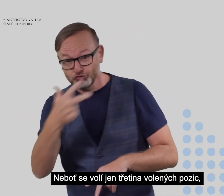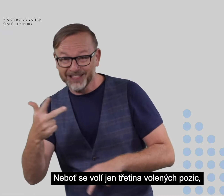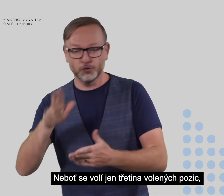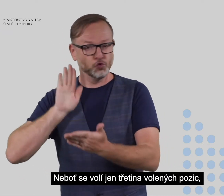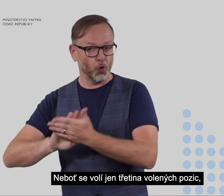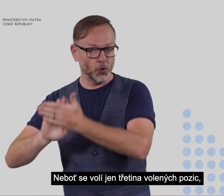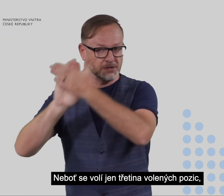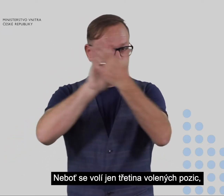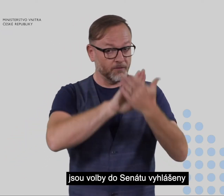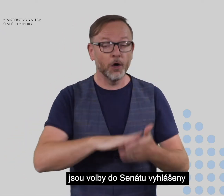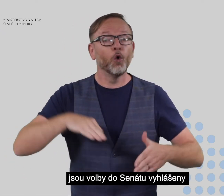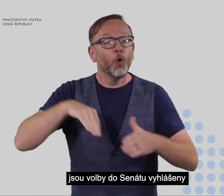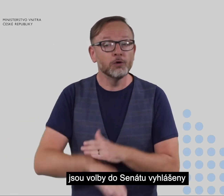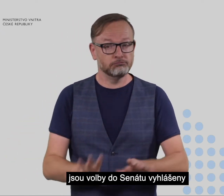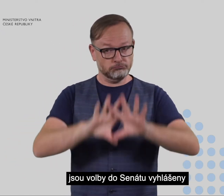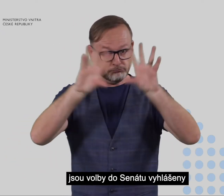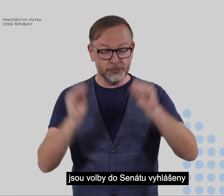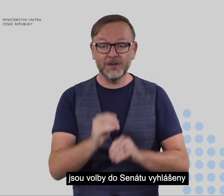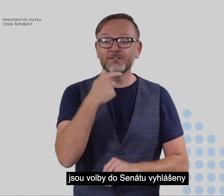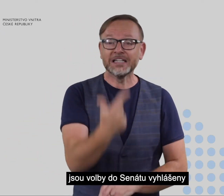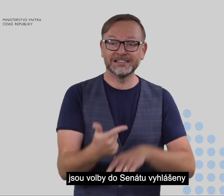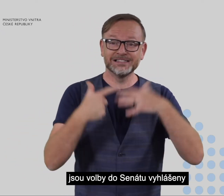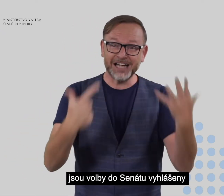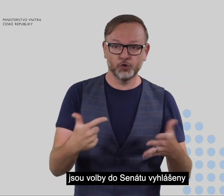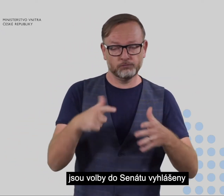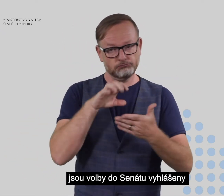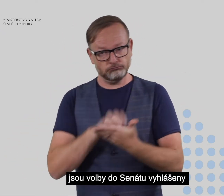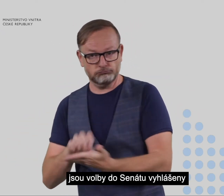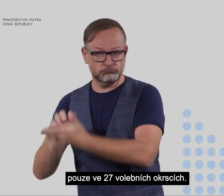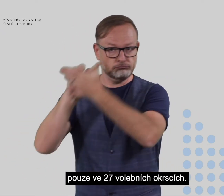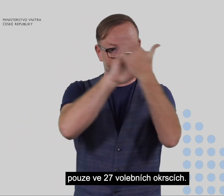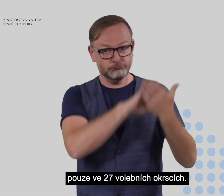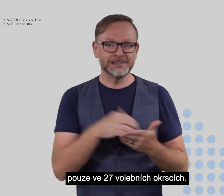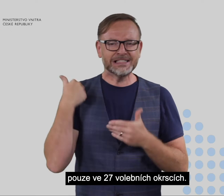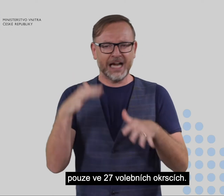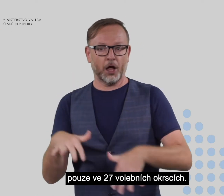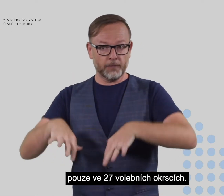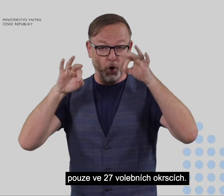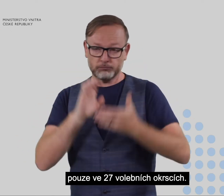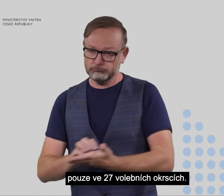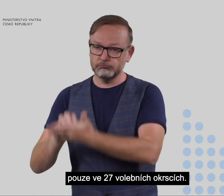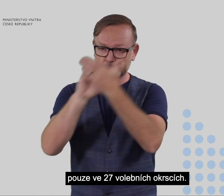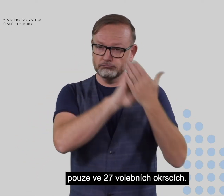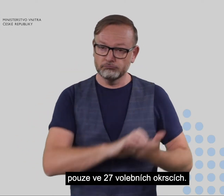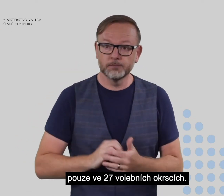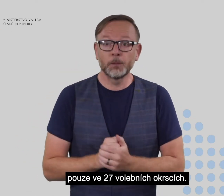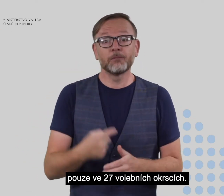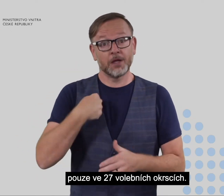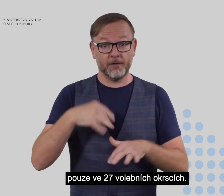volby do Senátu vyhlášeny pouze ve 27 volebních okrstcích. Volič hlasuje pouze v